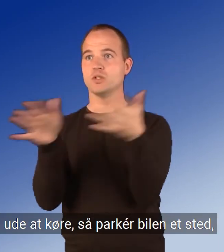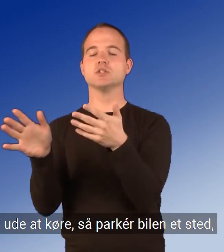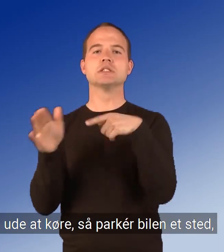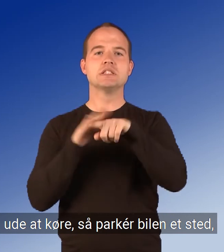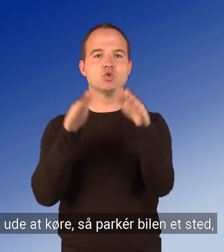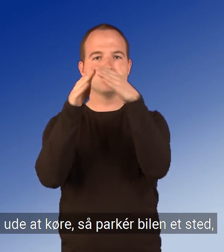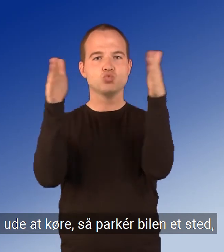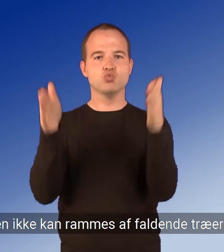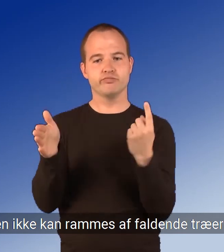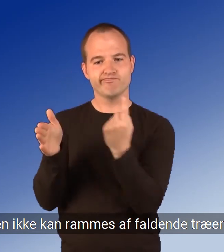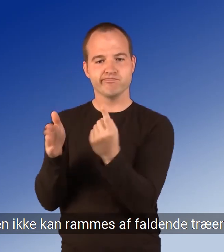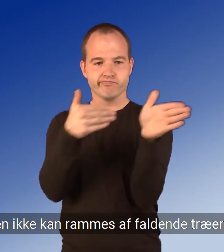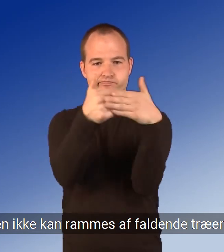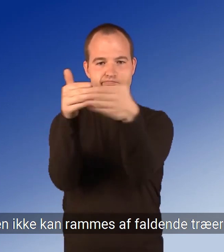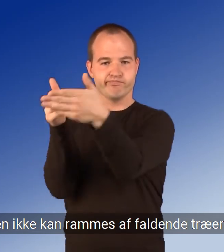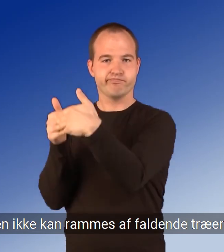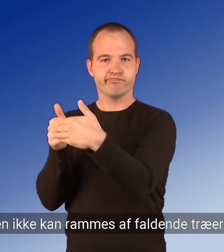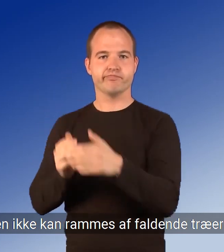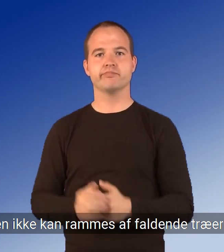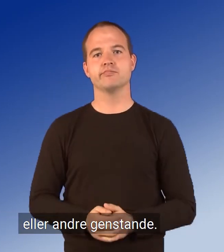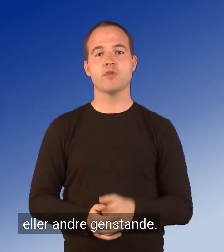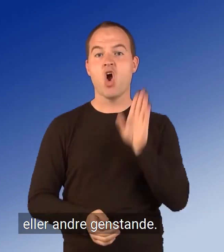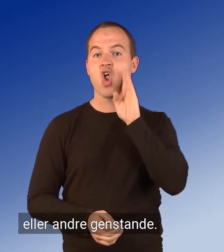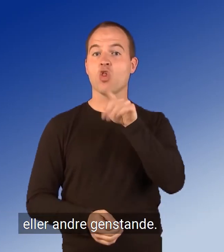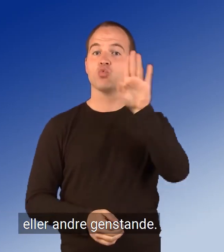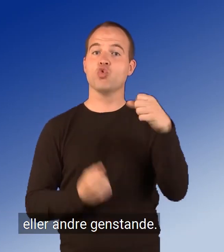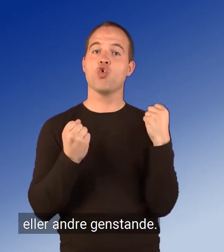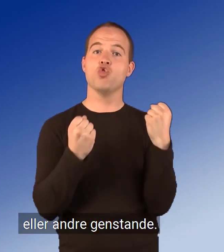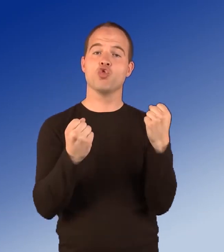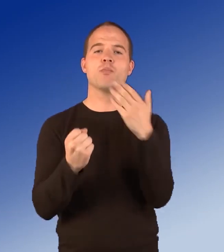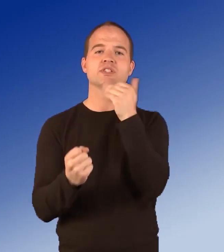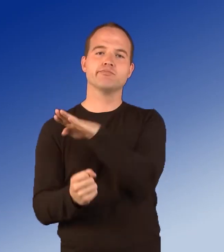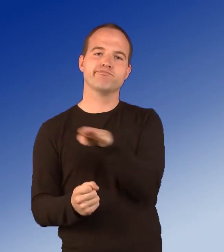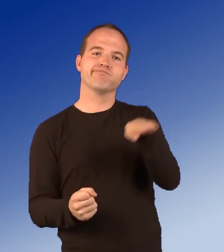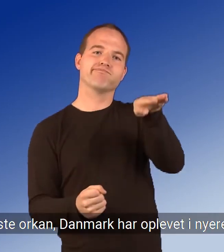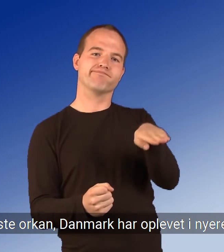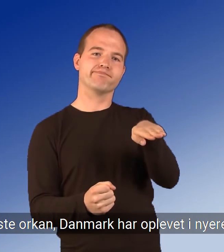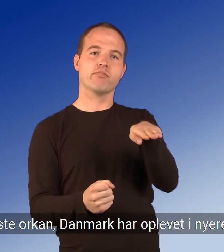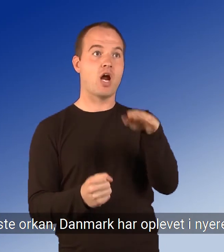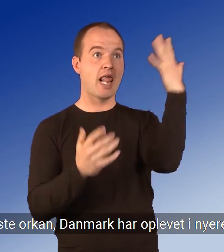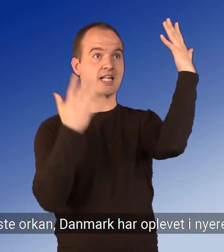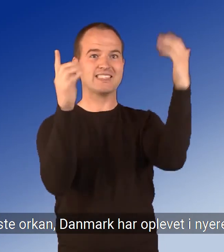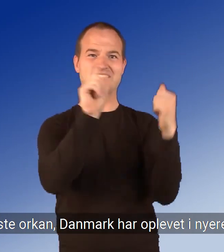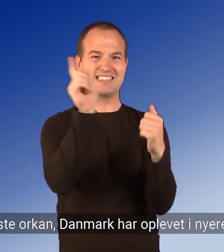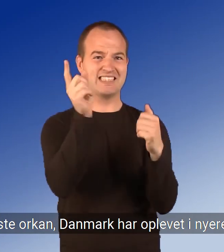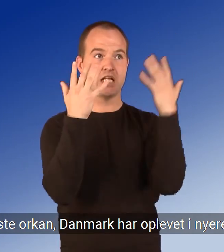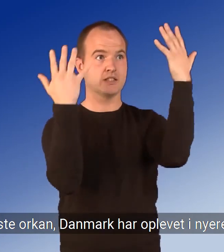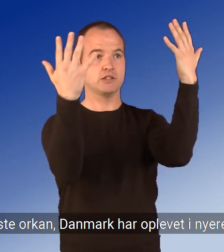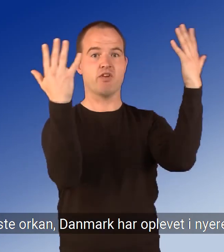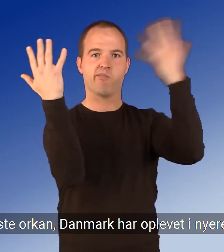så parker bilen et sted, hvor den ikke kan rammes af faldende træer eller andre genstande. Den kraftigste orkan Danmark har oplevet i nyere